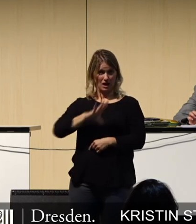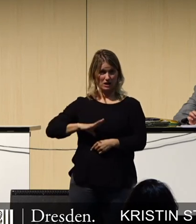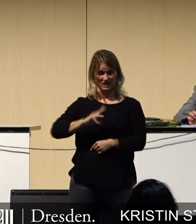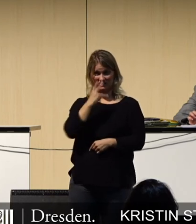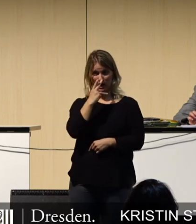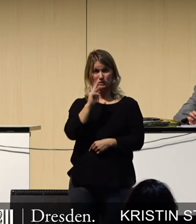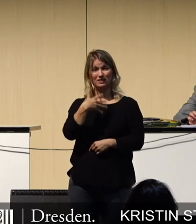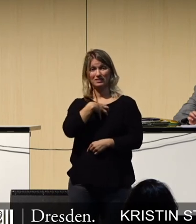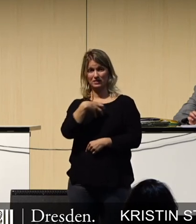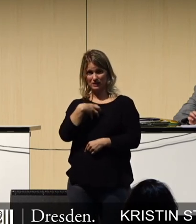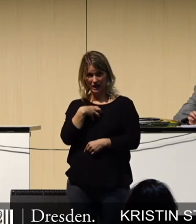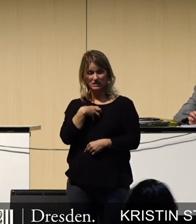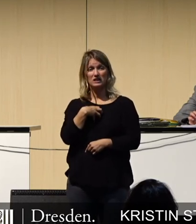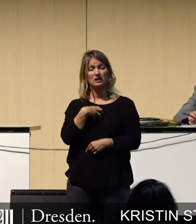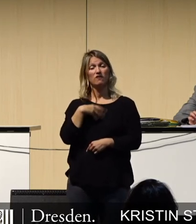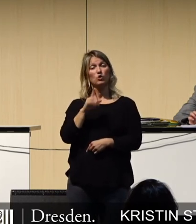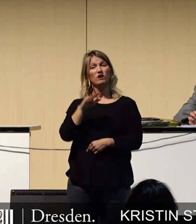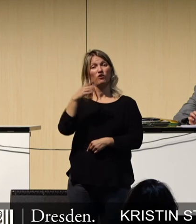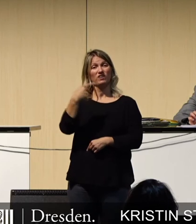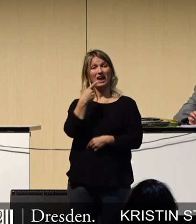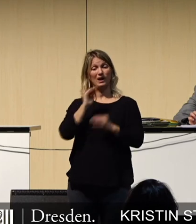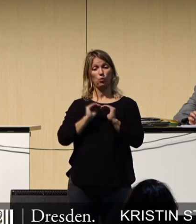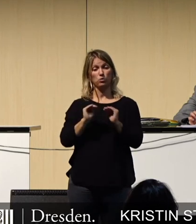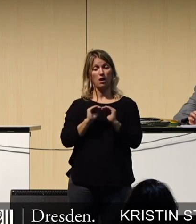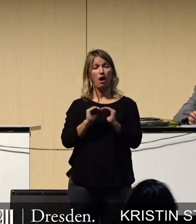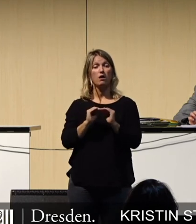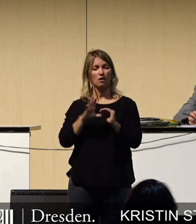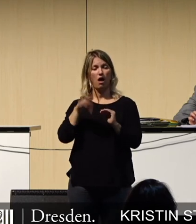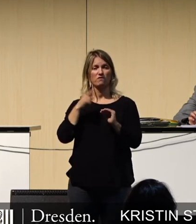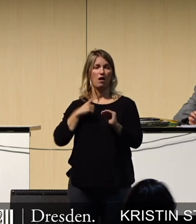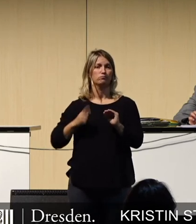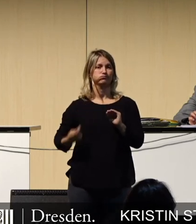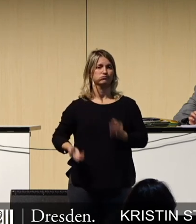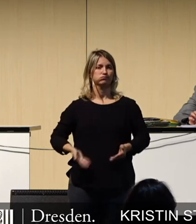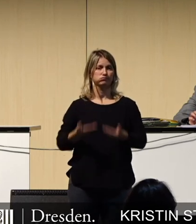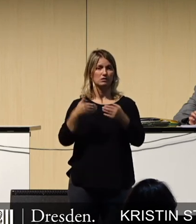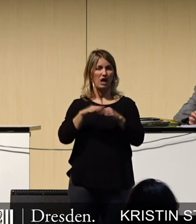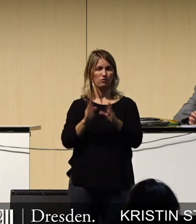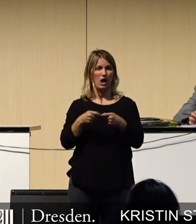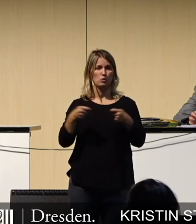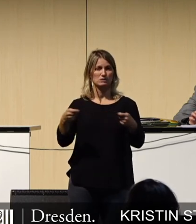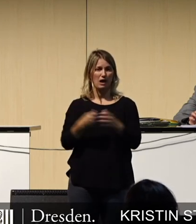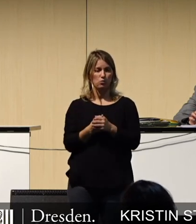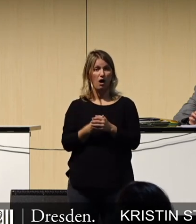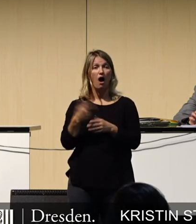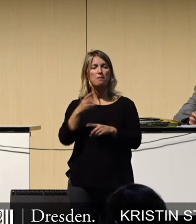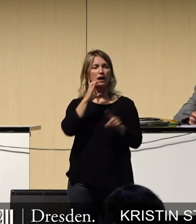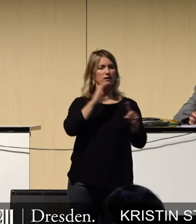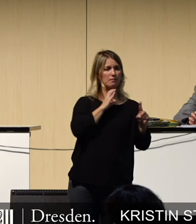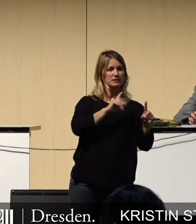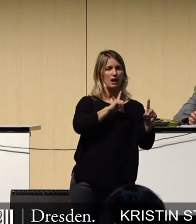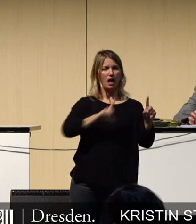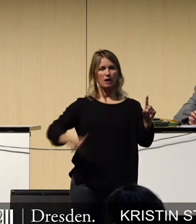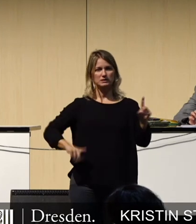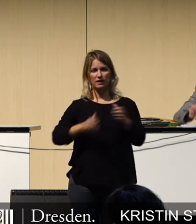Dresden ist im Bereich der Grundlagen von 5G ein wesentlicher Treiber beim Ausbau, sind uns aber Chemnitz und Leipzig voraus.